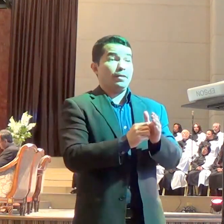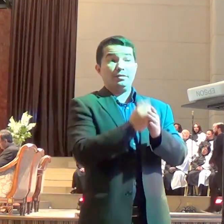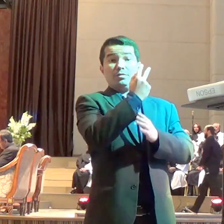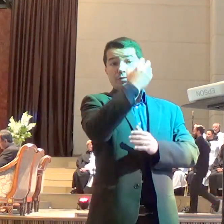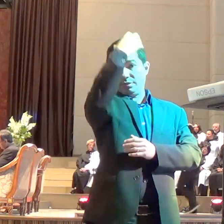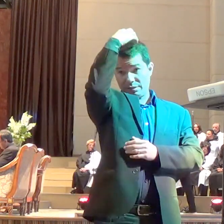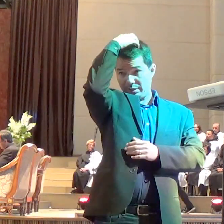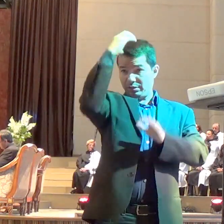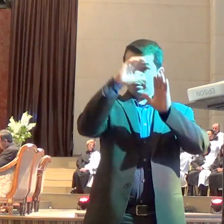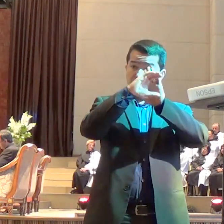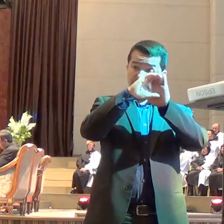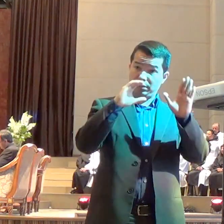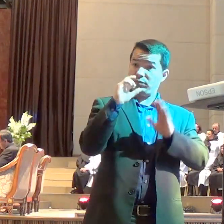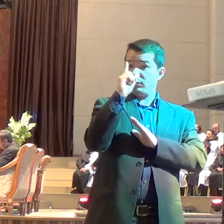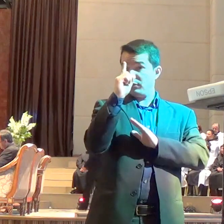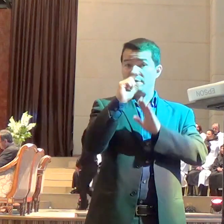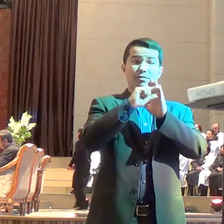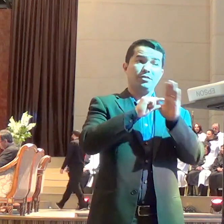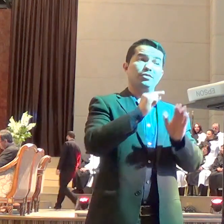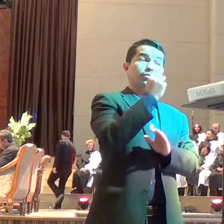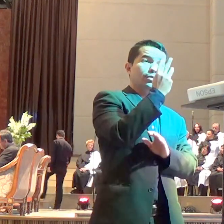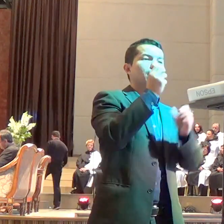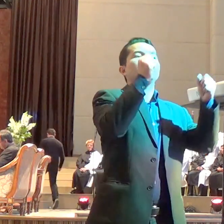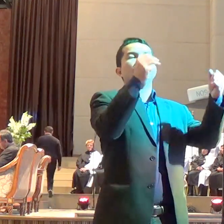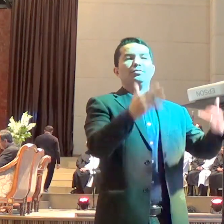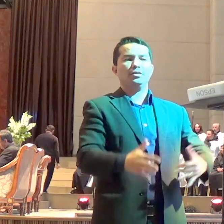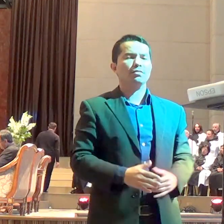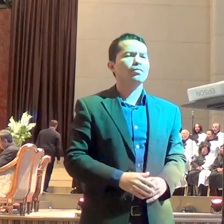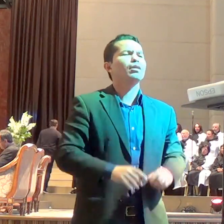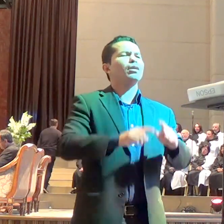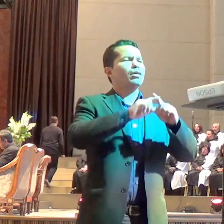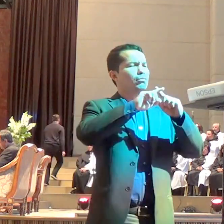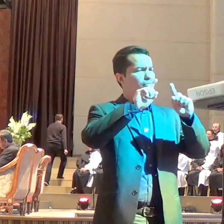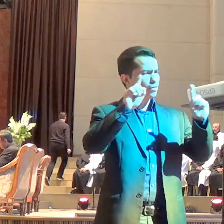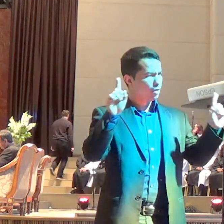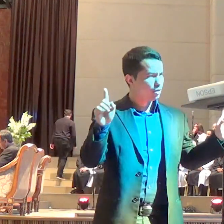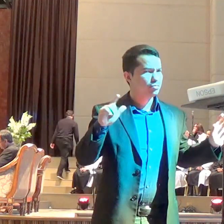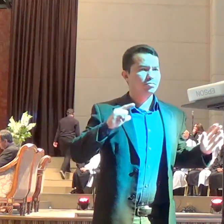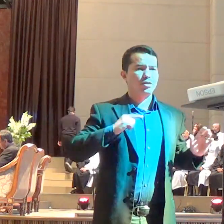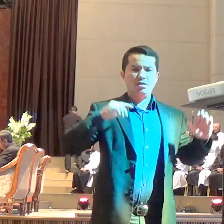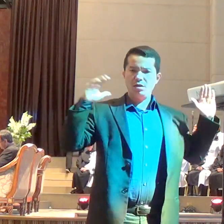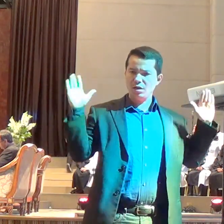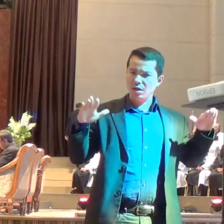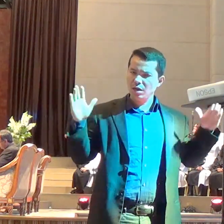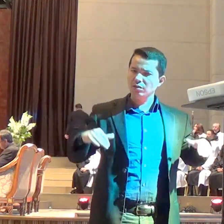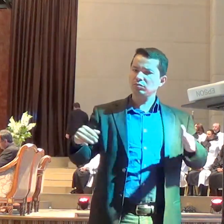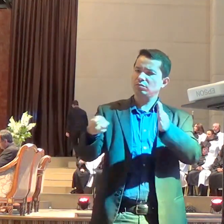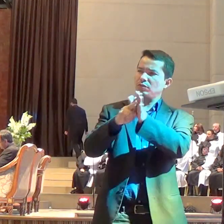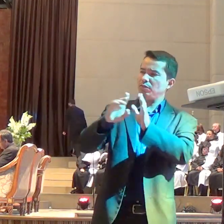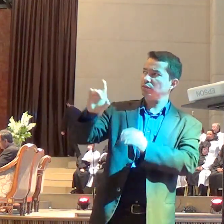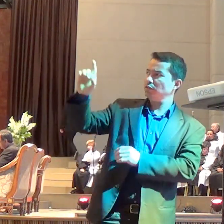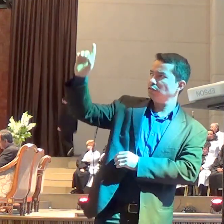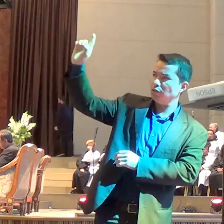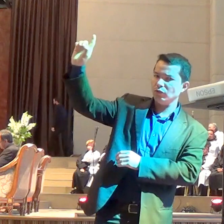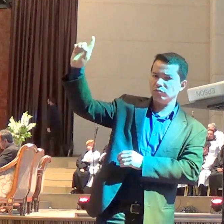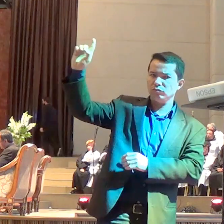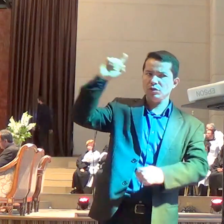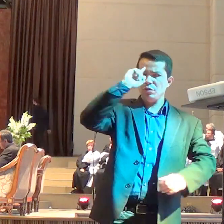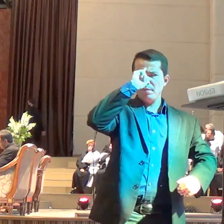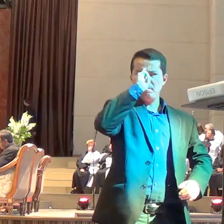1, verso 3, diz assim, mas um anjo do Senhor mandou que Elias, o